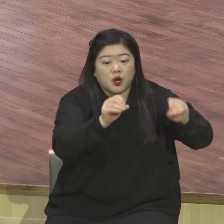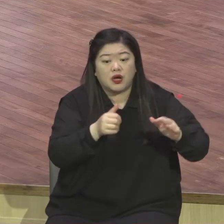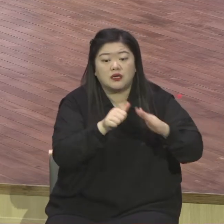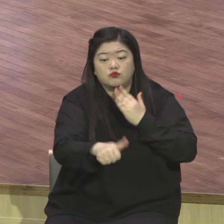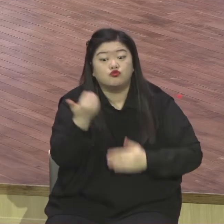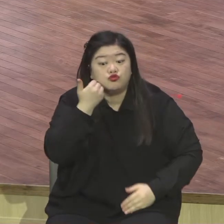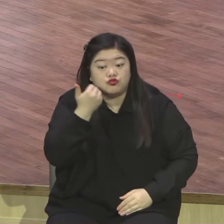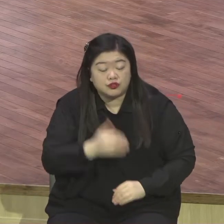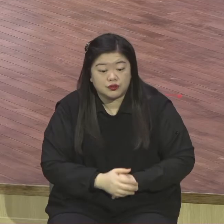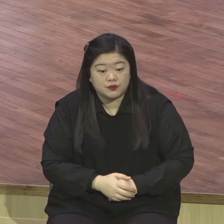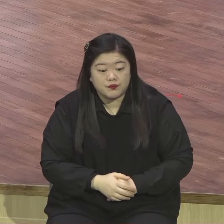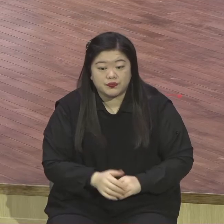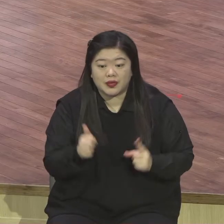하바드 신학과